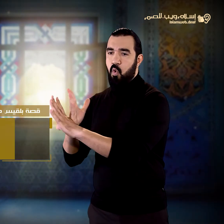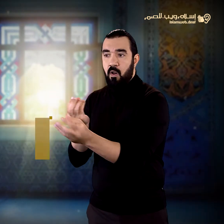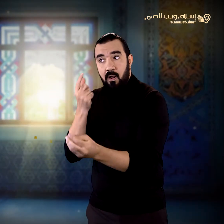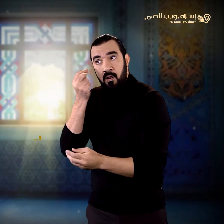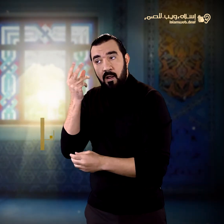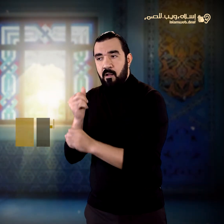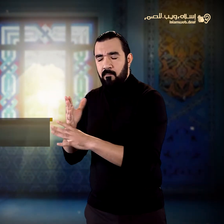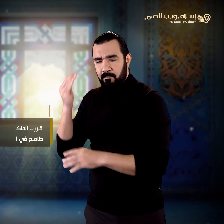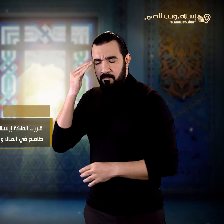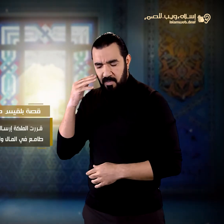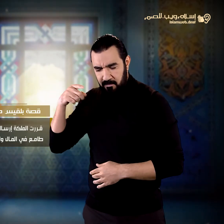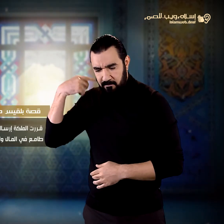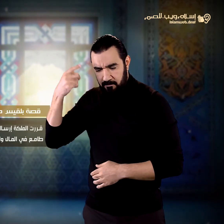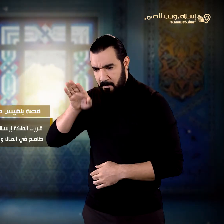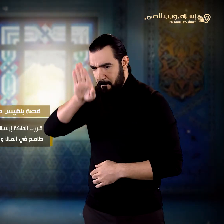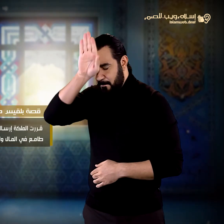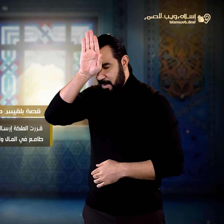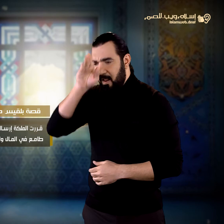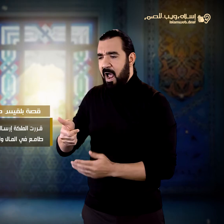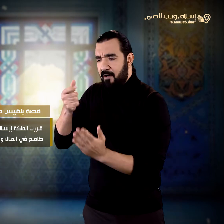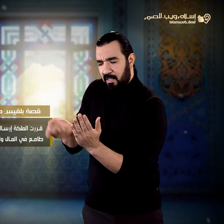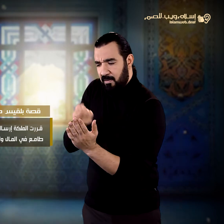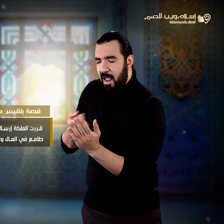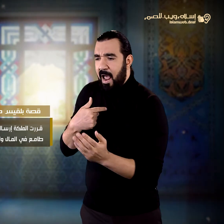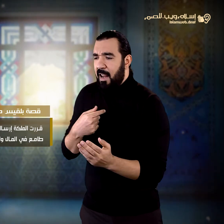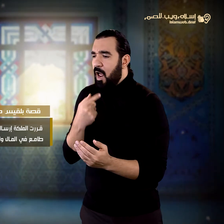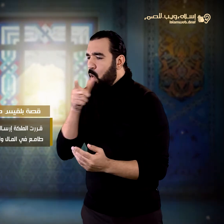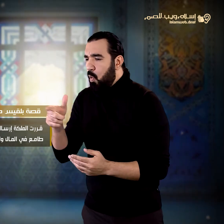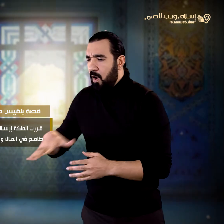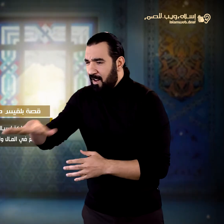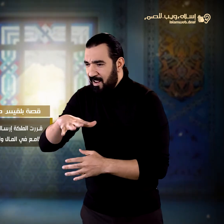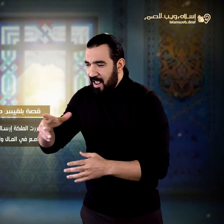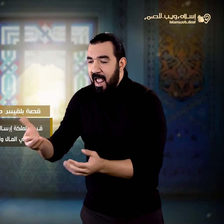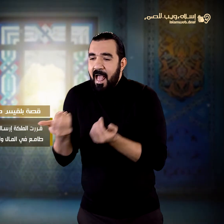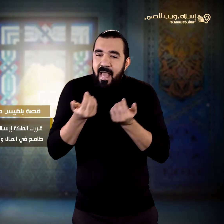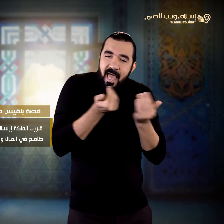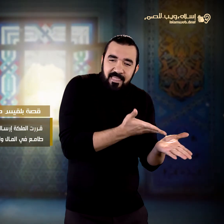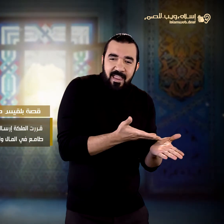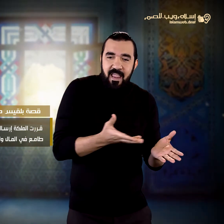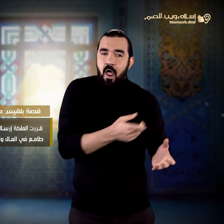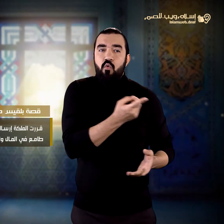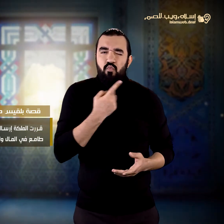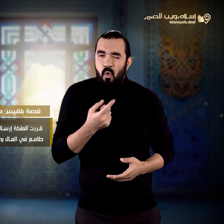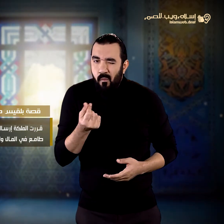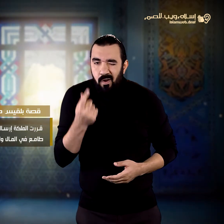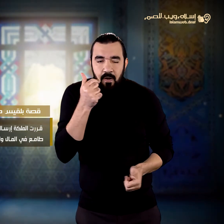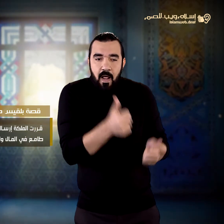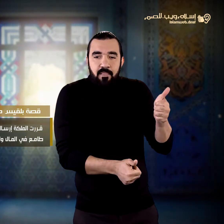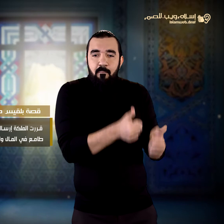قررت الملكة إرسال هدية عظيمة إلى سليمان لترى هل هو طابع في